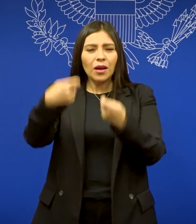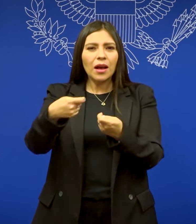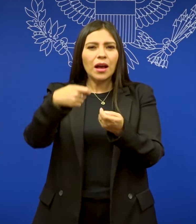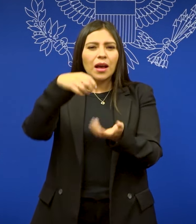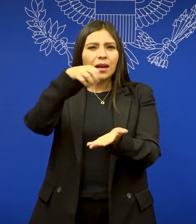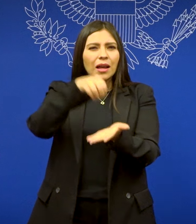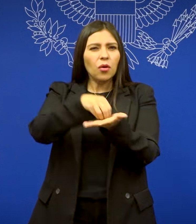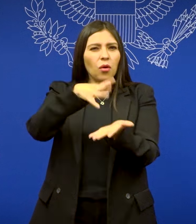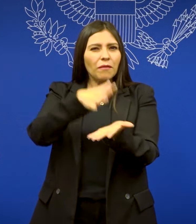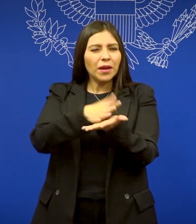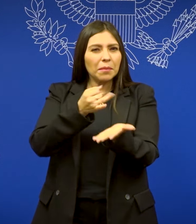cita impresa.